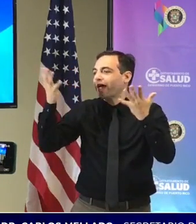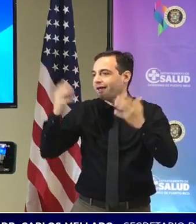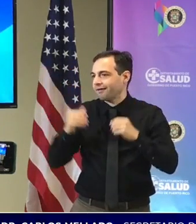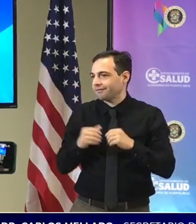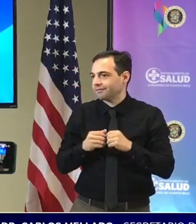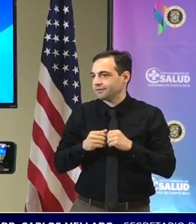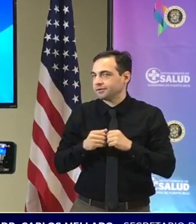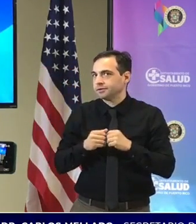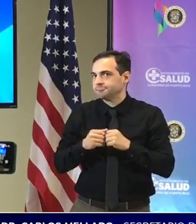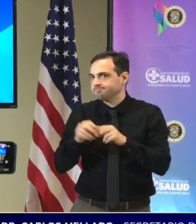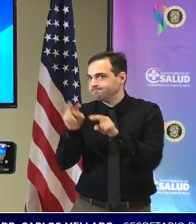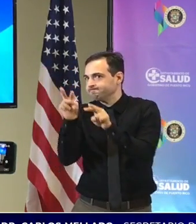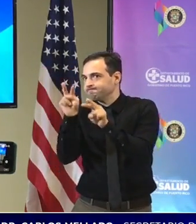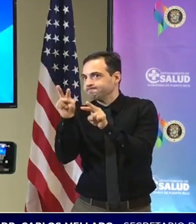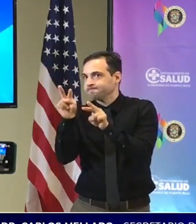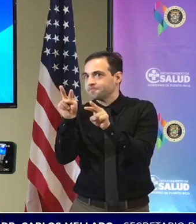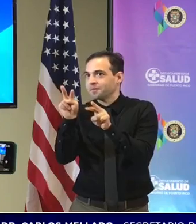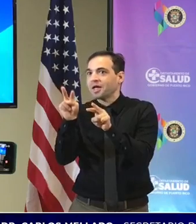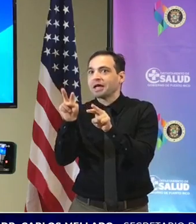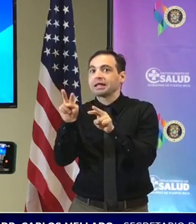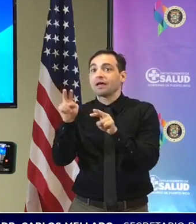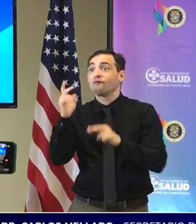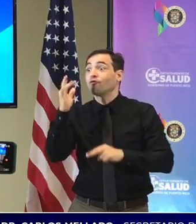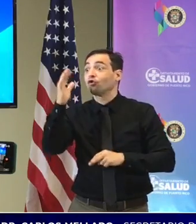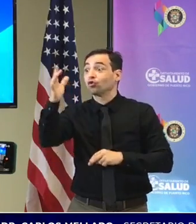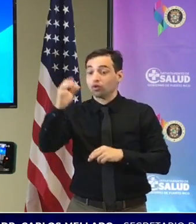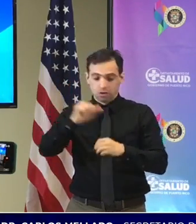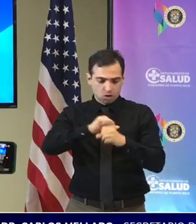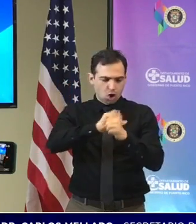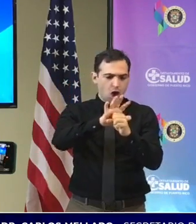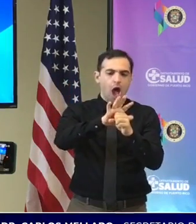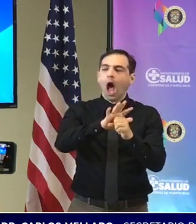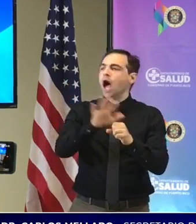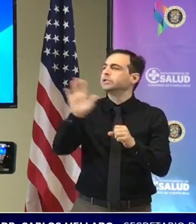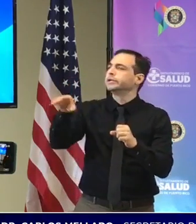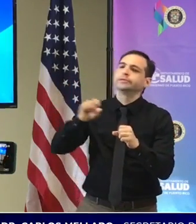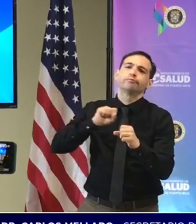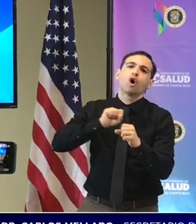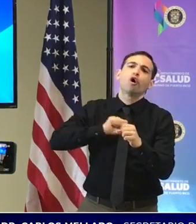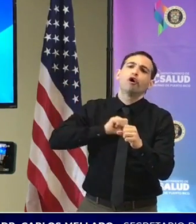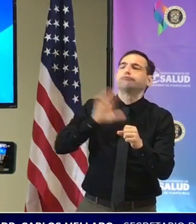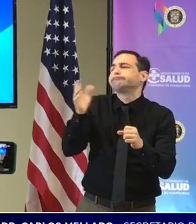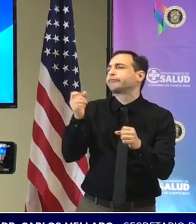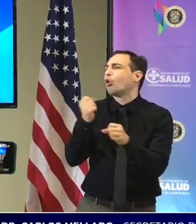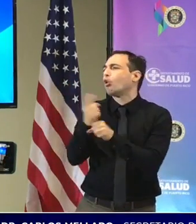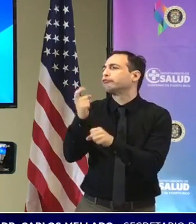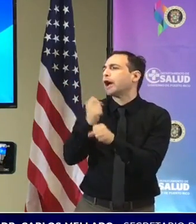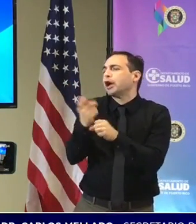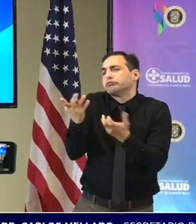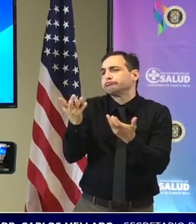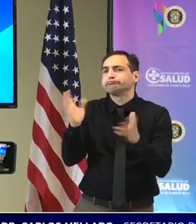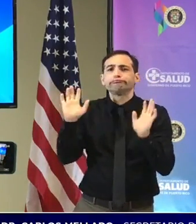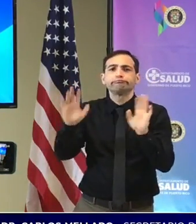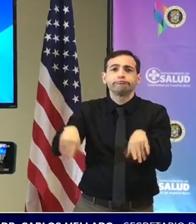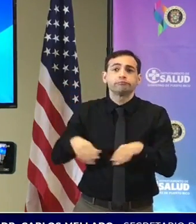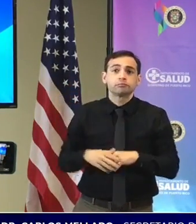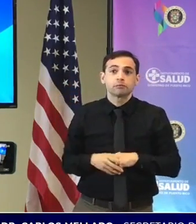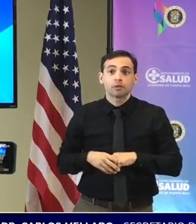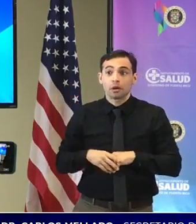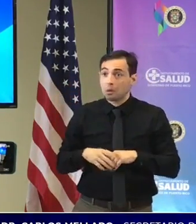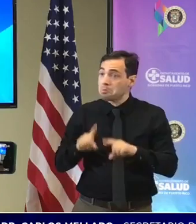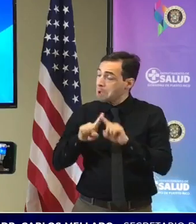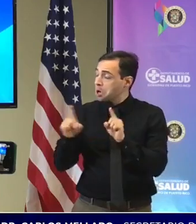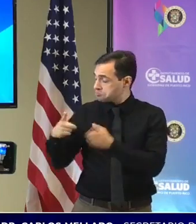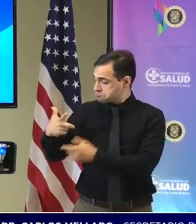un día hablemos del COVID como algo que es un catarro que es da todos los años que te puede dar pero que tenemos una